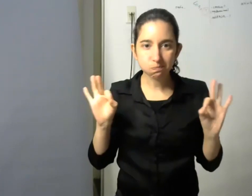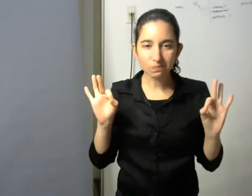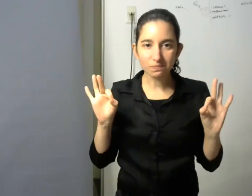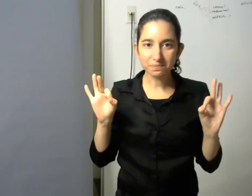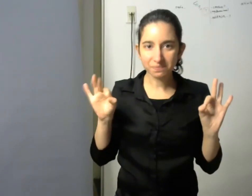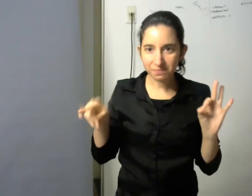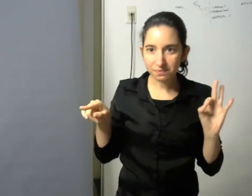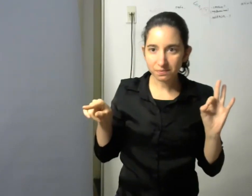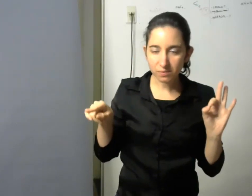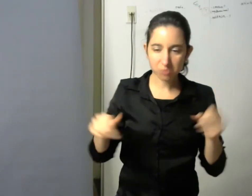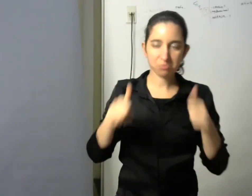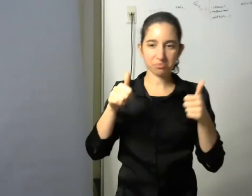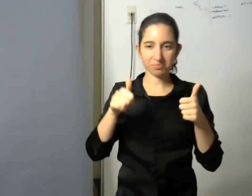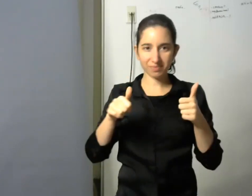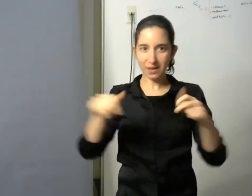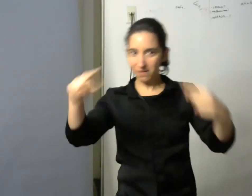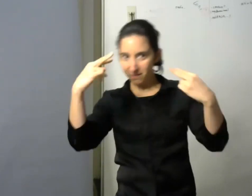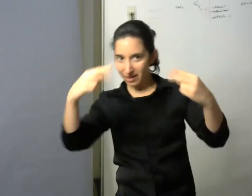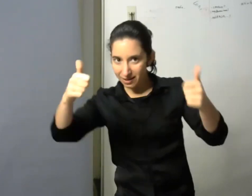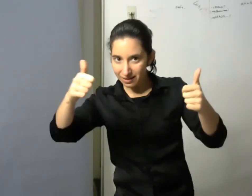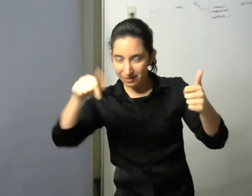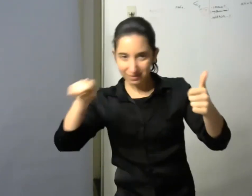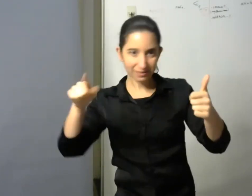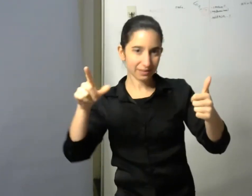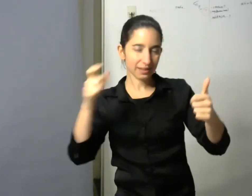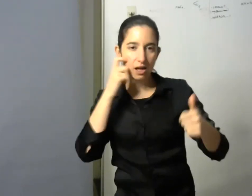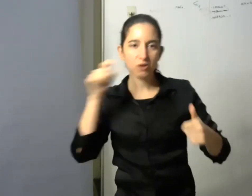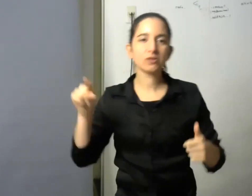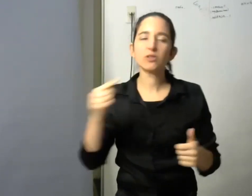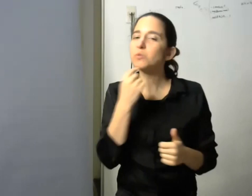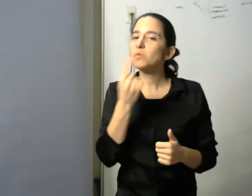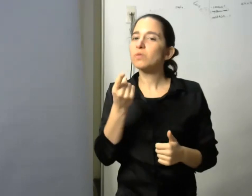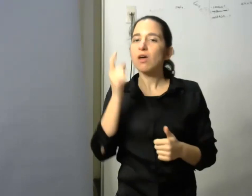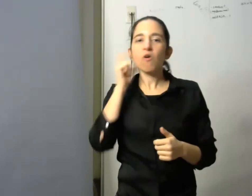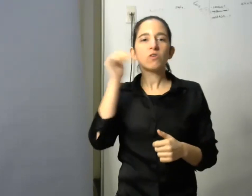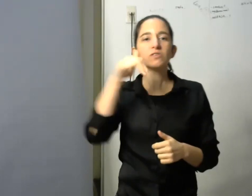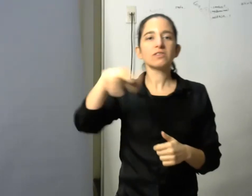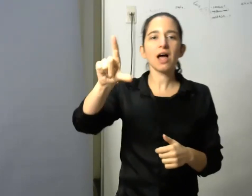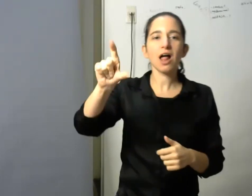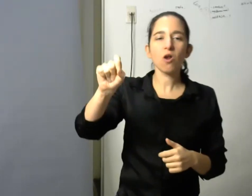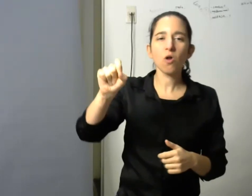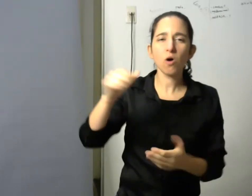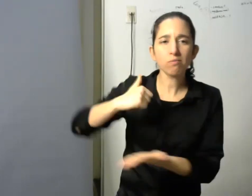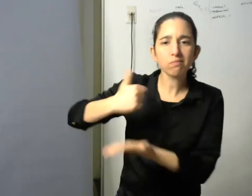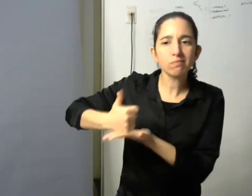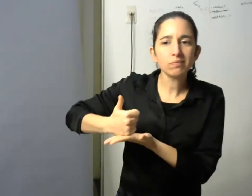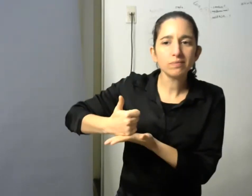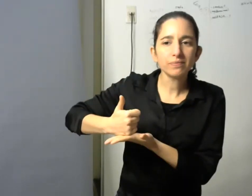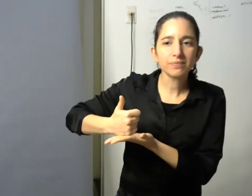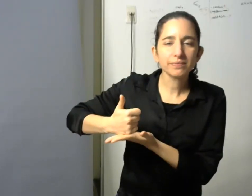y se ve bien también no sé si está Gonzalo yo quería saber eso como una cuestión práctica porque si está Gonzalo Román también de Tiflonexos